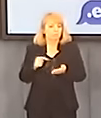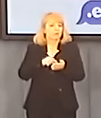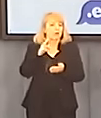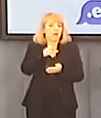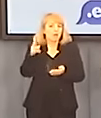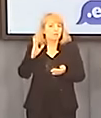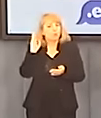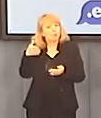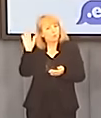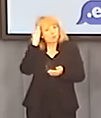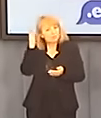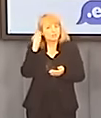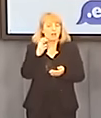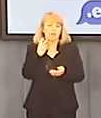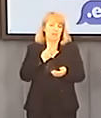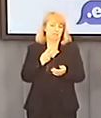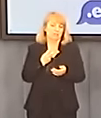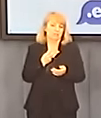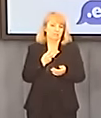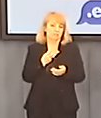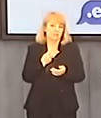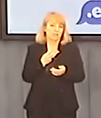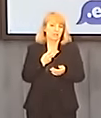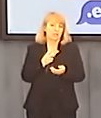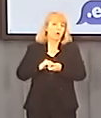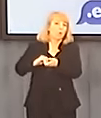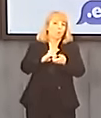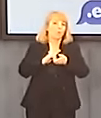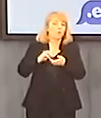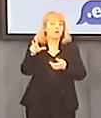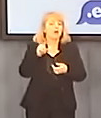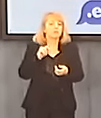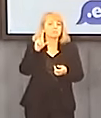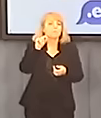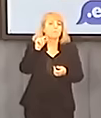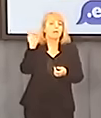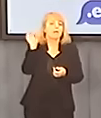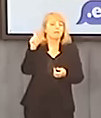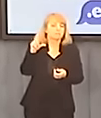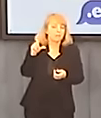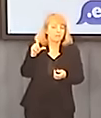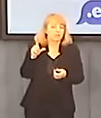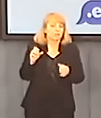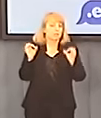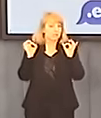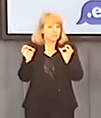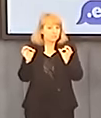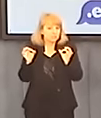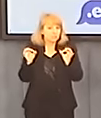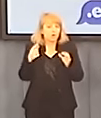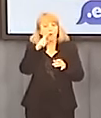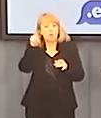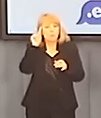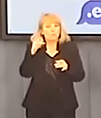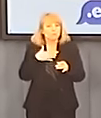znających się na energetyce koalicjantów z PSL-u. Dość, czy dzisiaj powiedzieć, że w prostym momencie nie mają